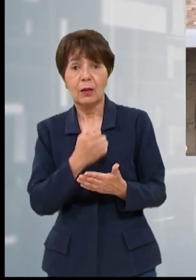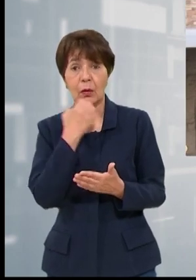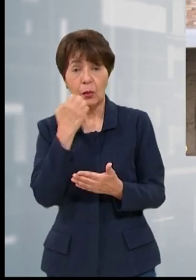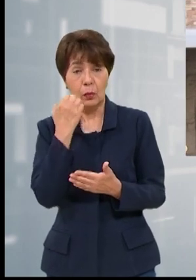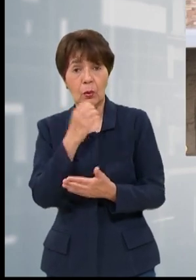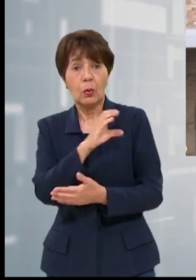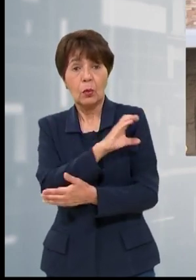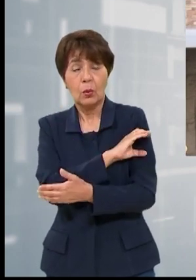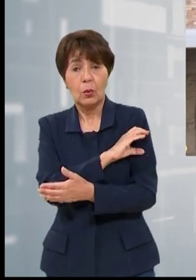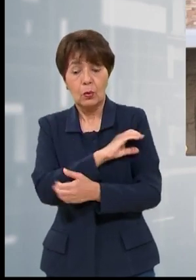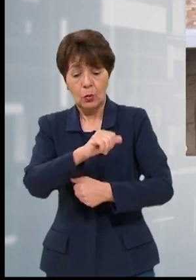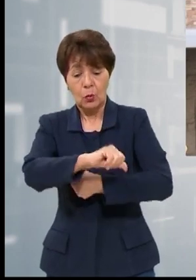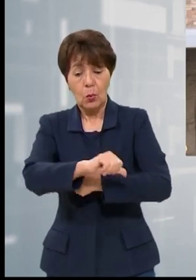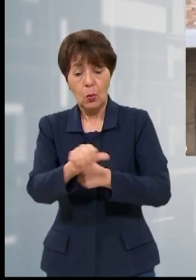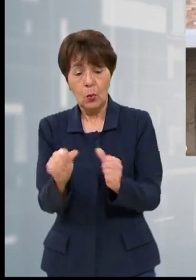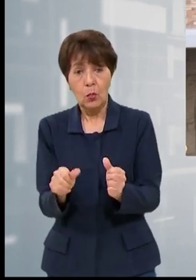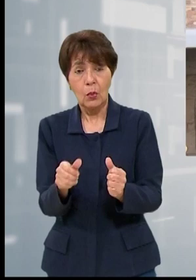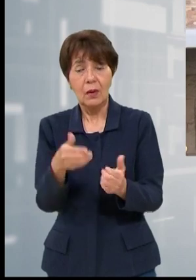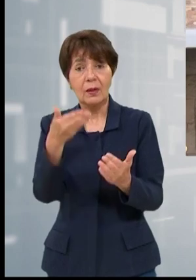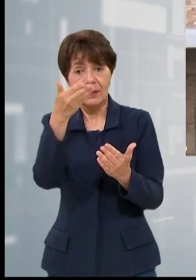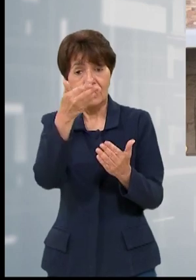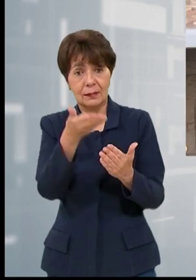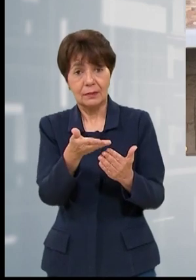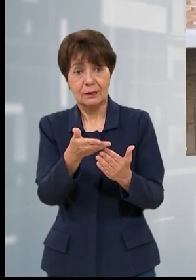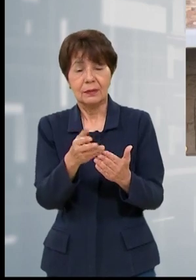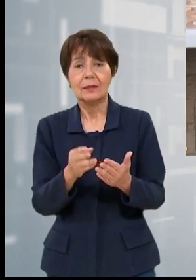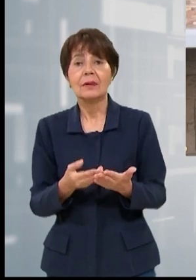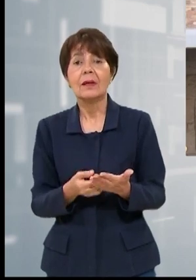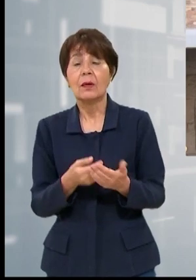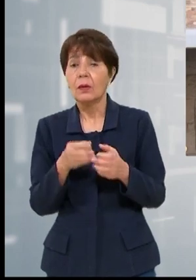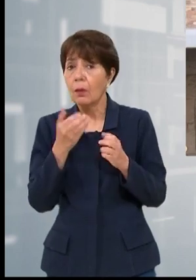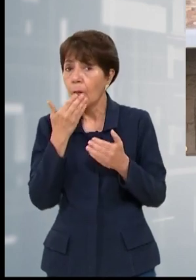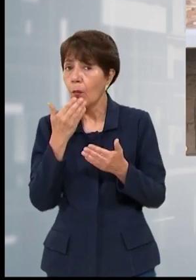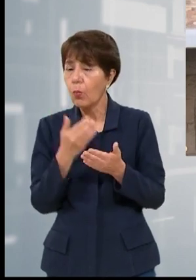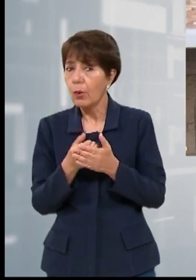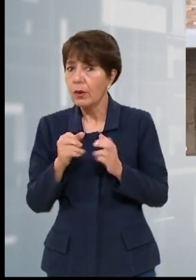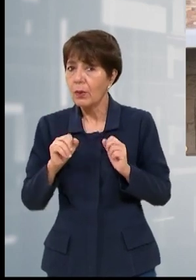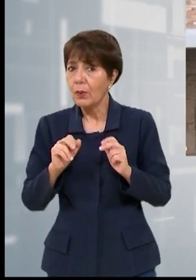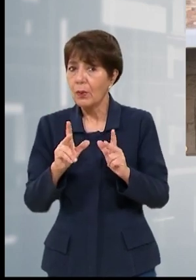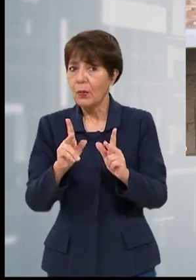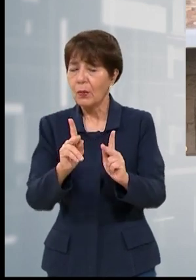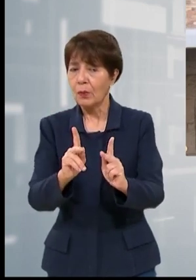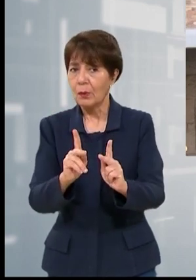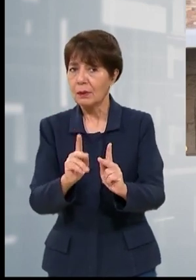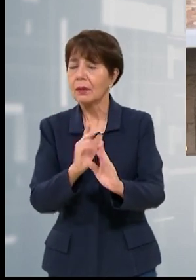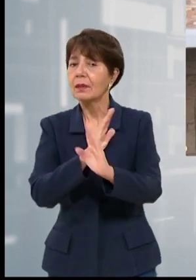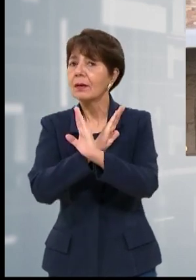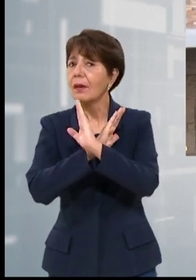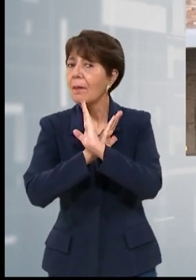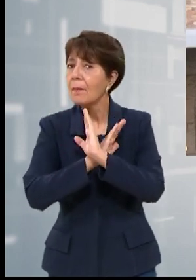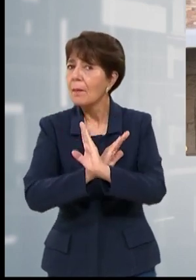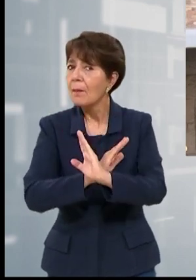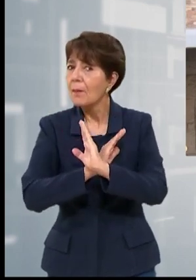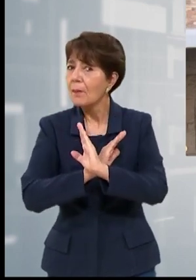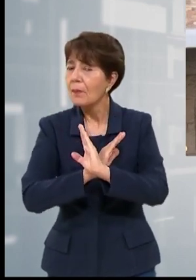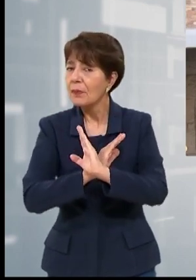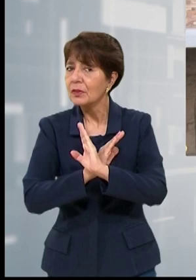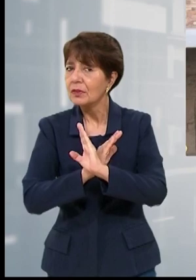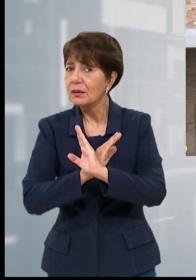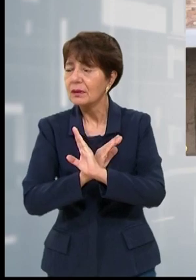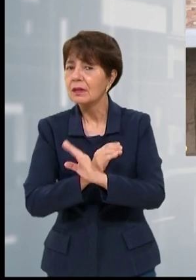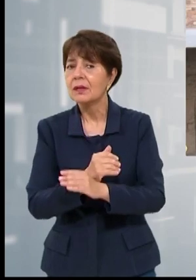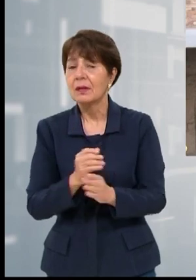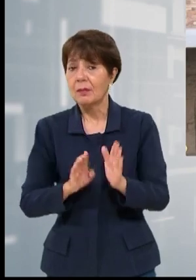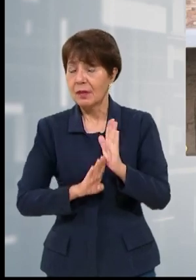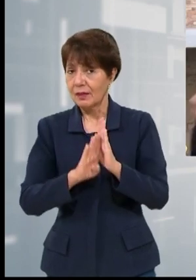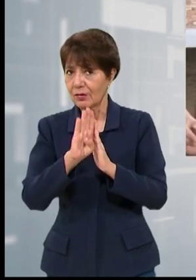aula de clases. Necesitamos convertirla en el espacio más seguro y en el mejor espacio